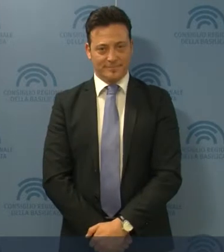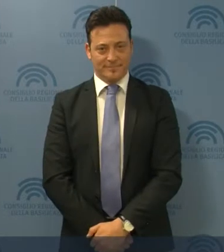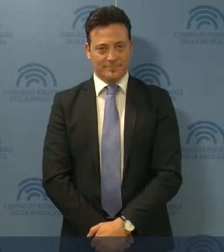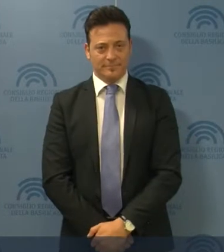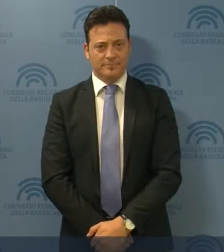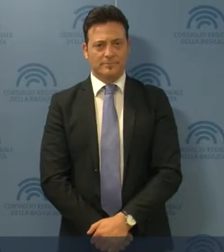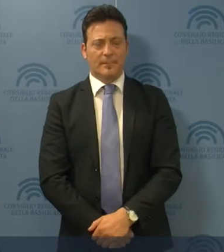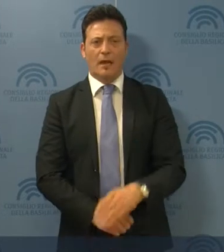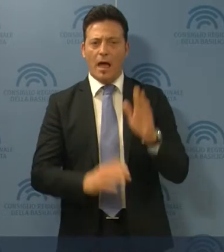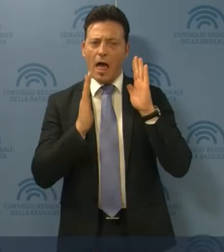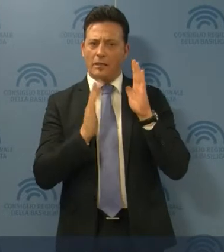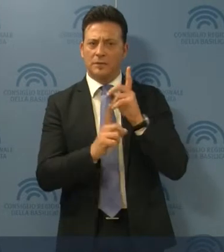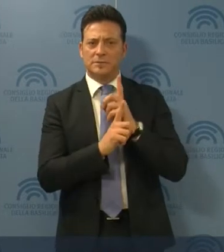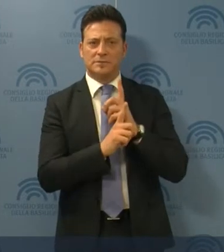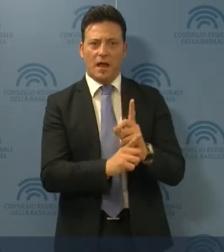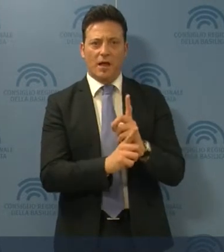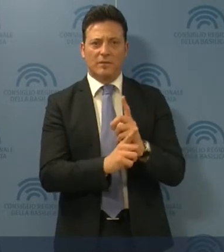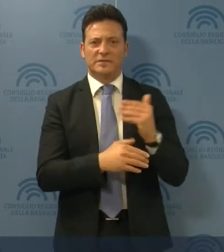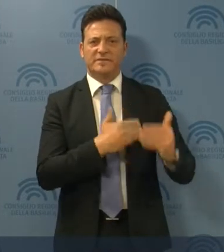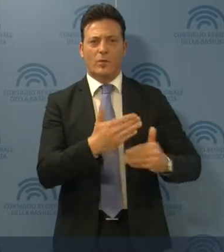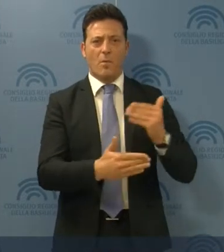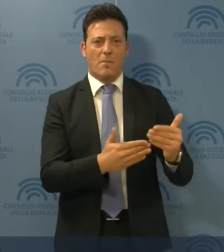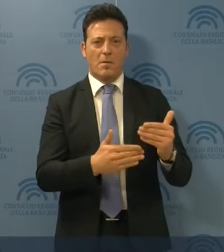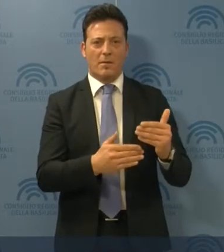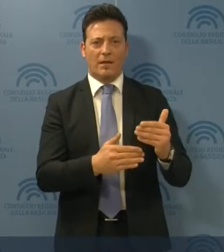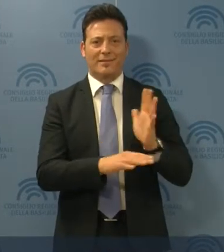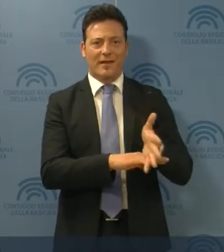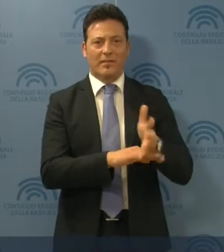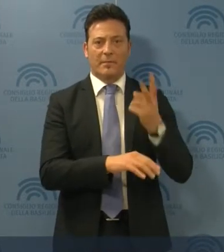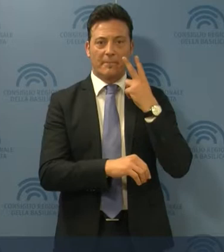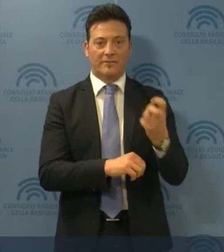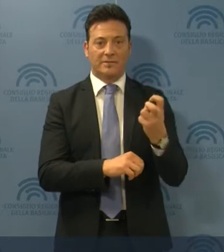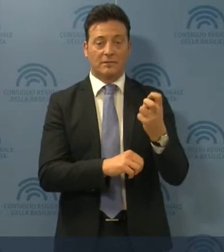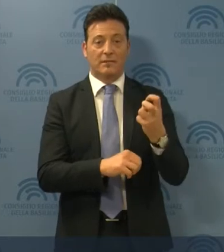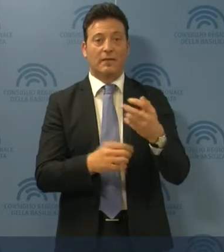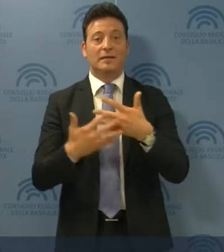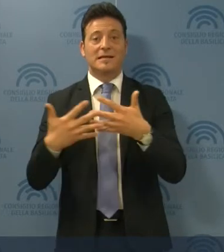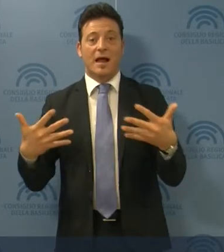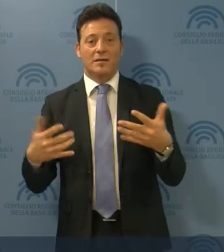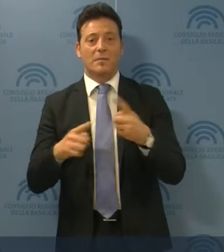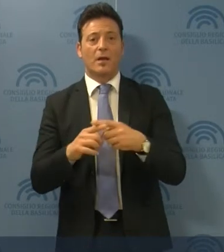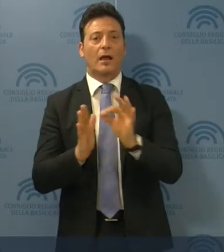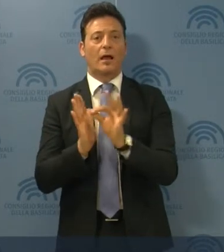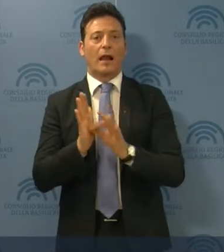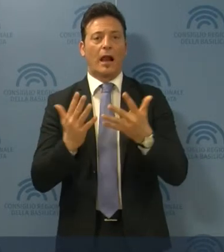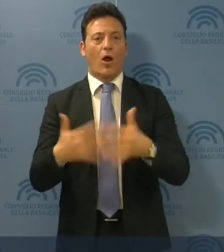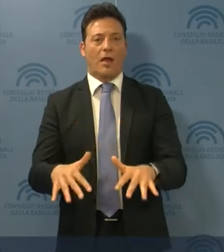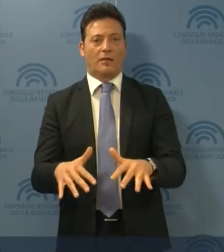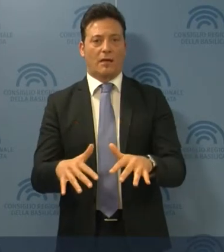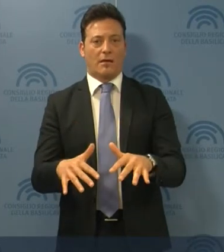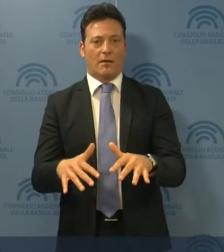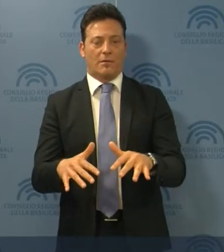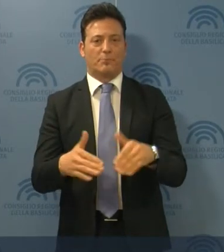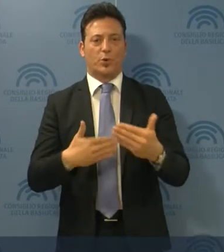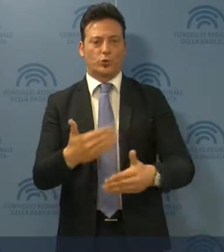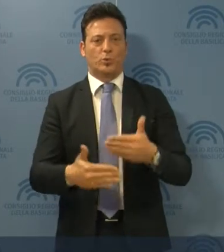Seguiremo attentamente gli sviluppi delle misure previste, verificando trasparenza e regolarità delle procedure. Lo